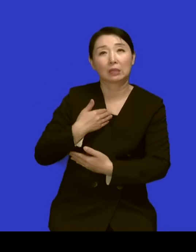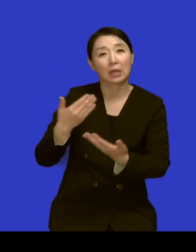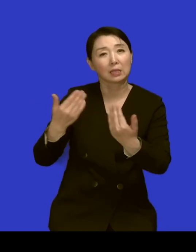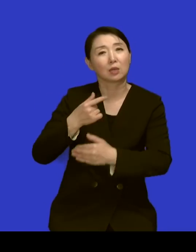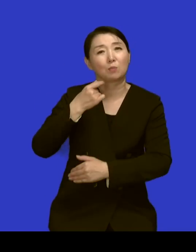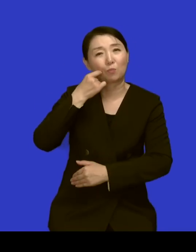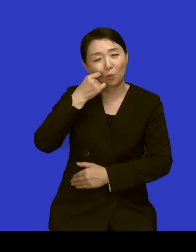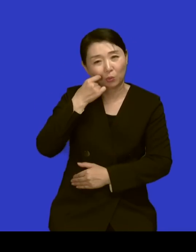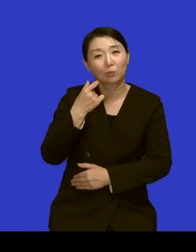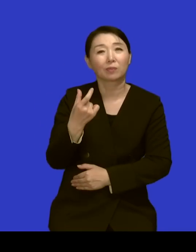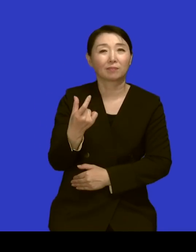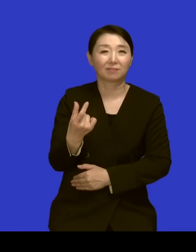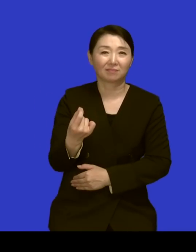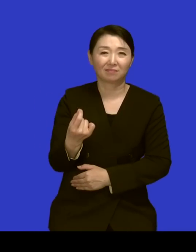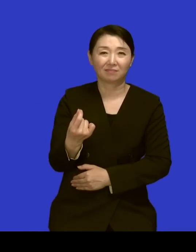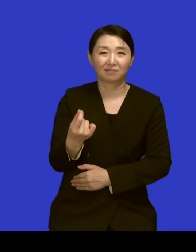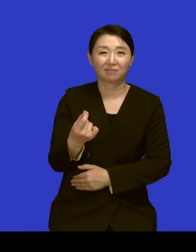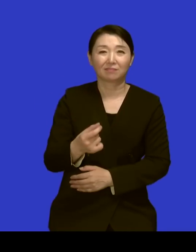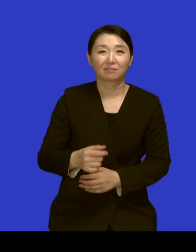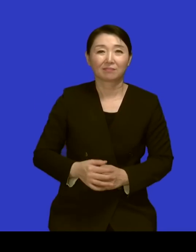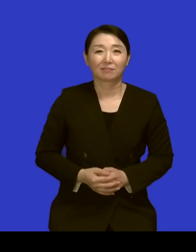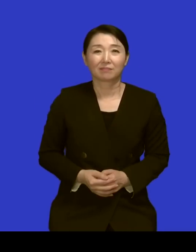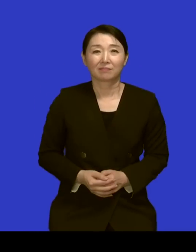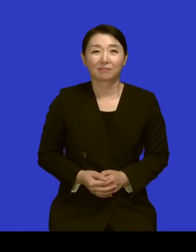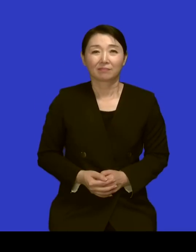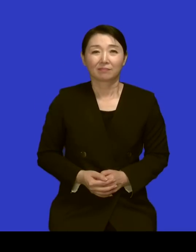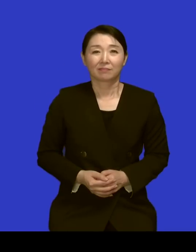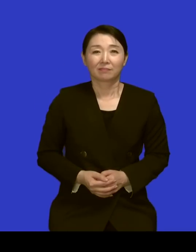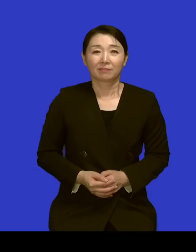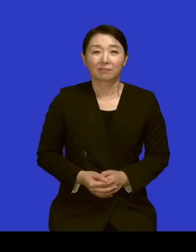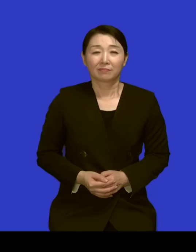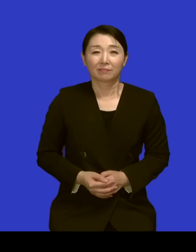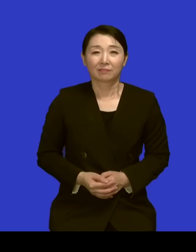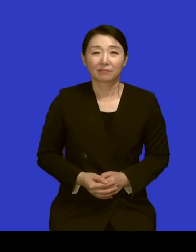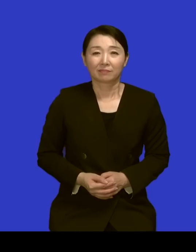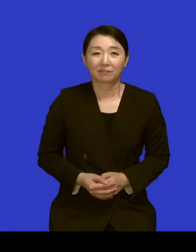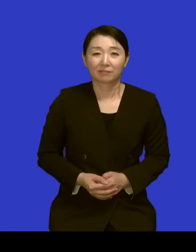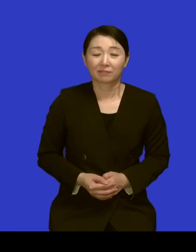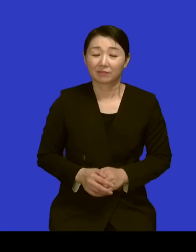일들이 많이 있었어요 네 그래서 지금까지도